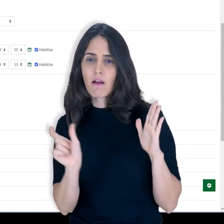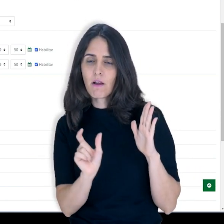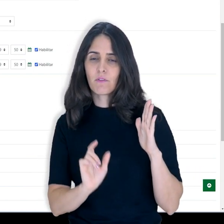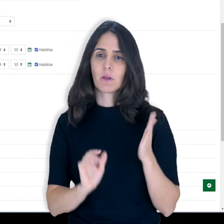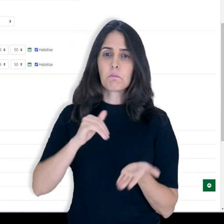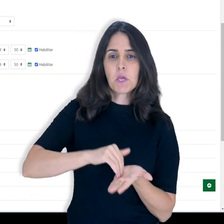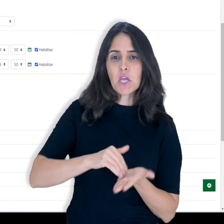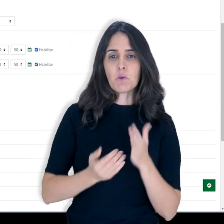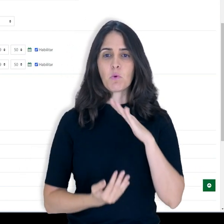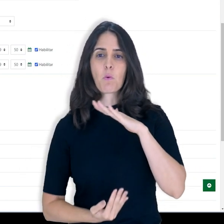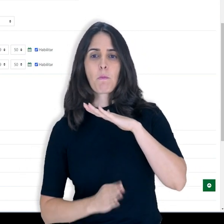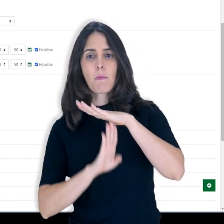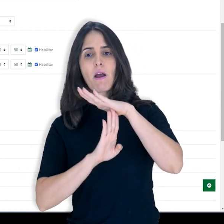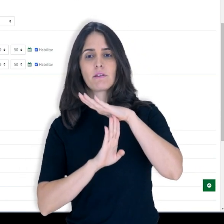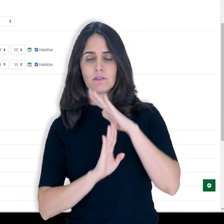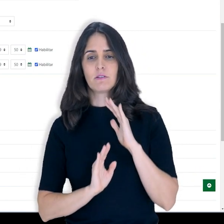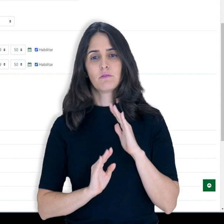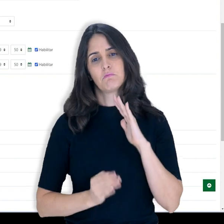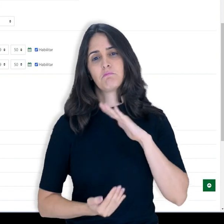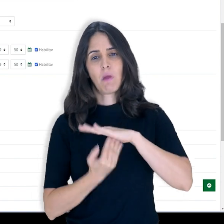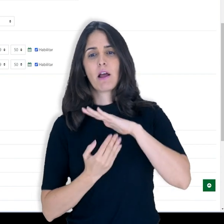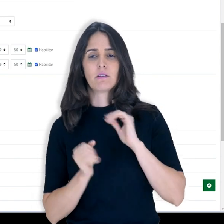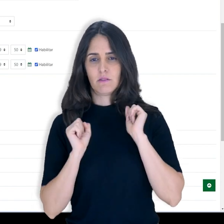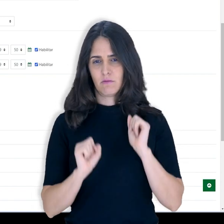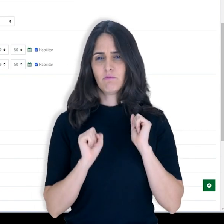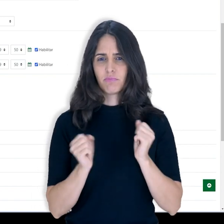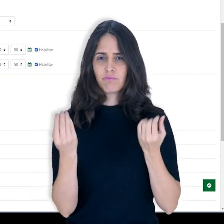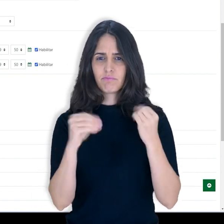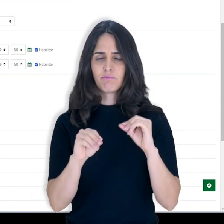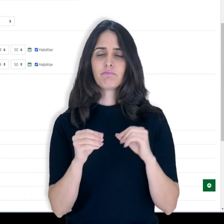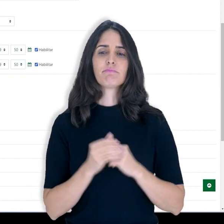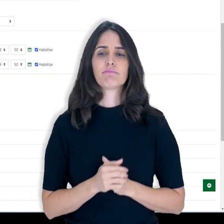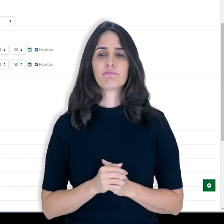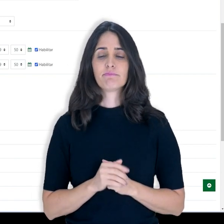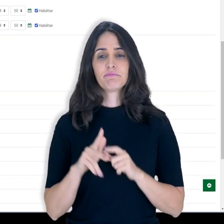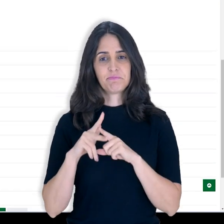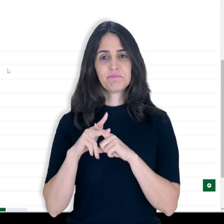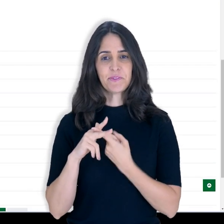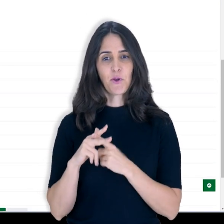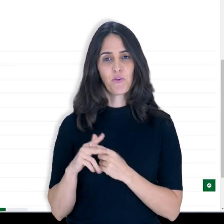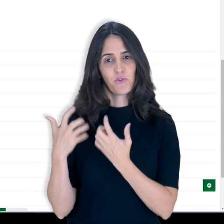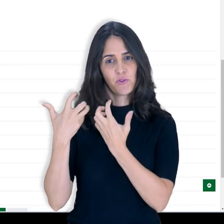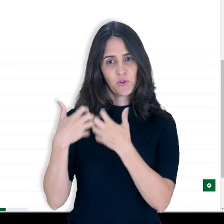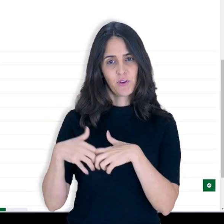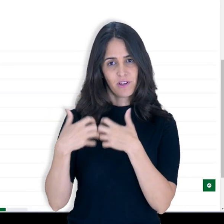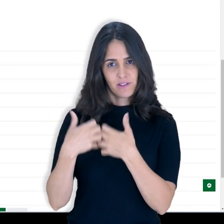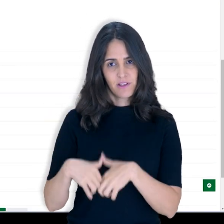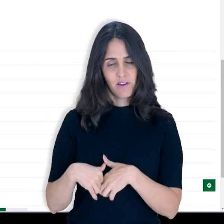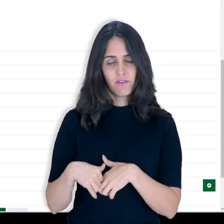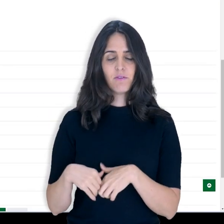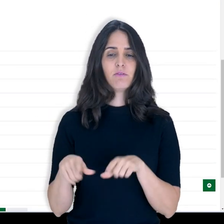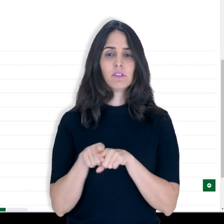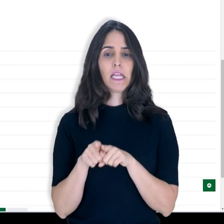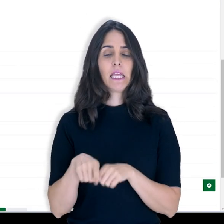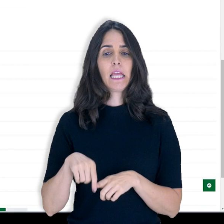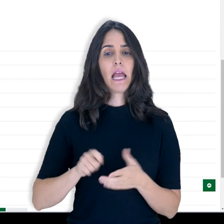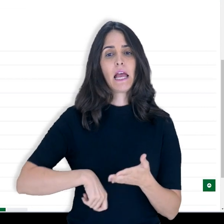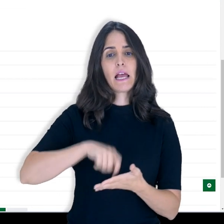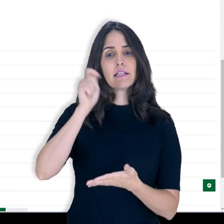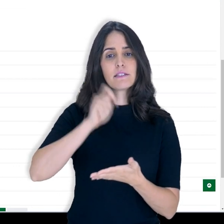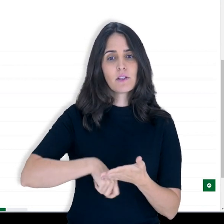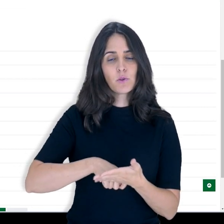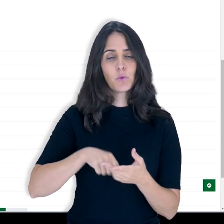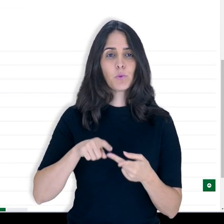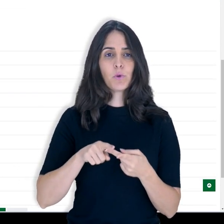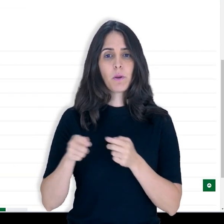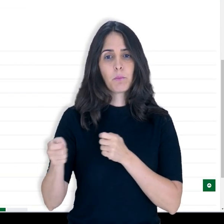ou no máximo, tantas palavras, você pode habilitar aqui também. Essas configurações de assinatura